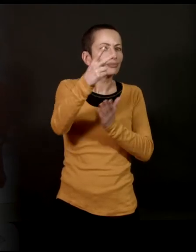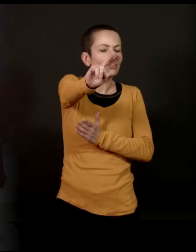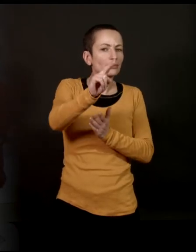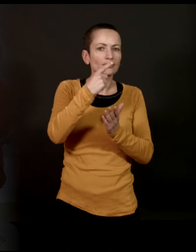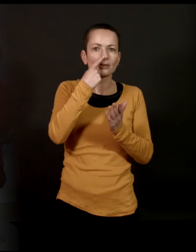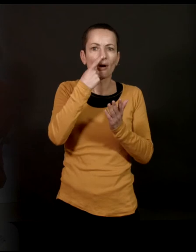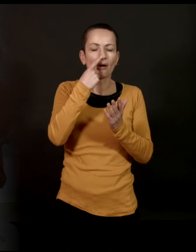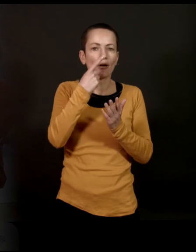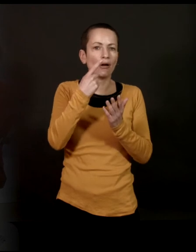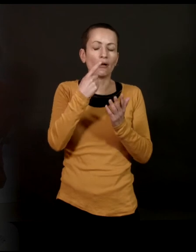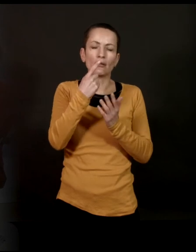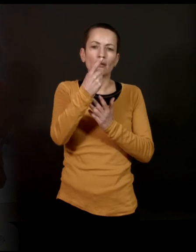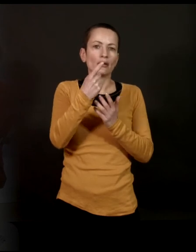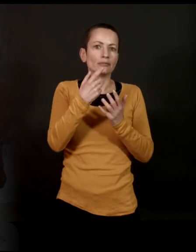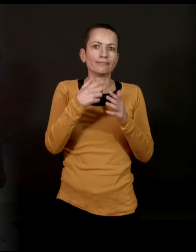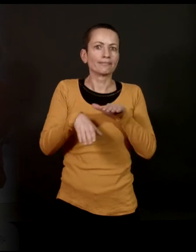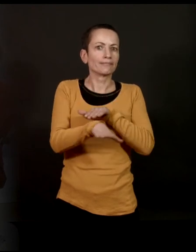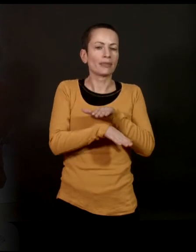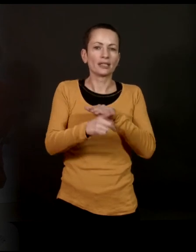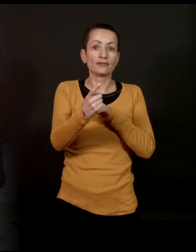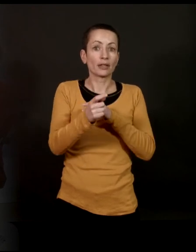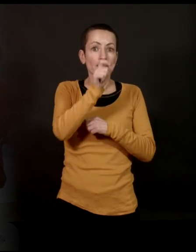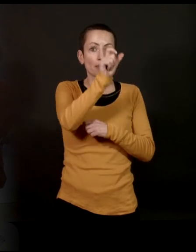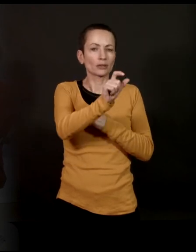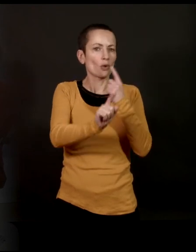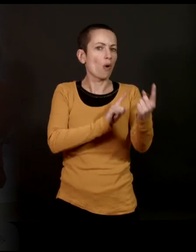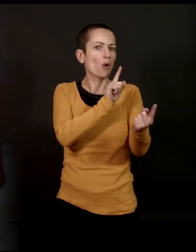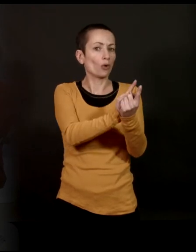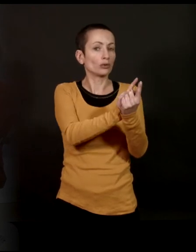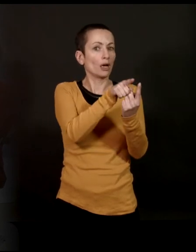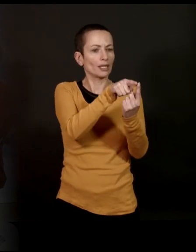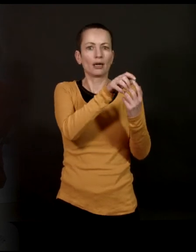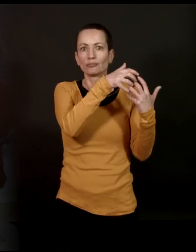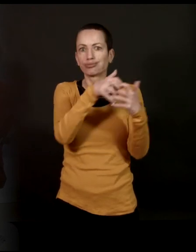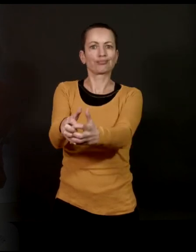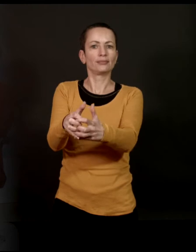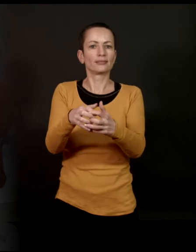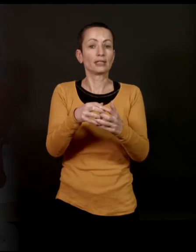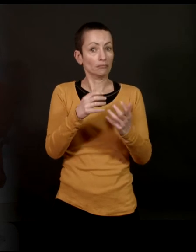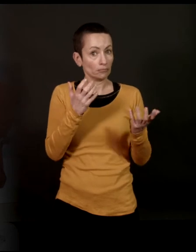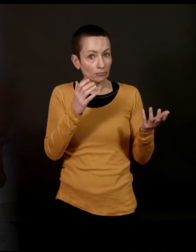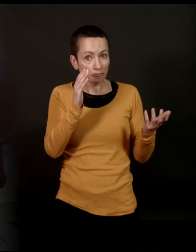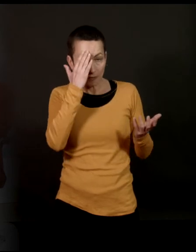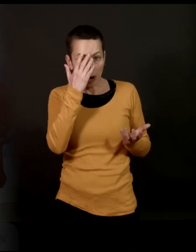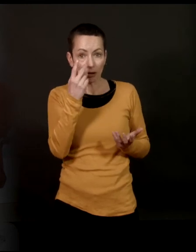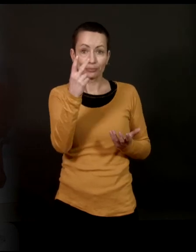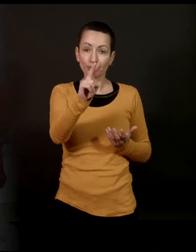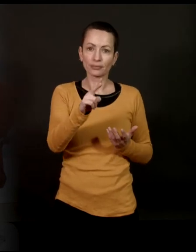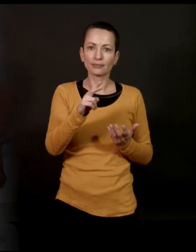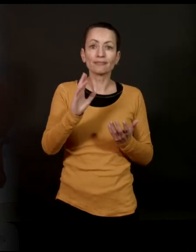l'un de vos moteurs, c'est vraiment la rencontre, les rencontres avec les gens que vous allez voir. Mais je voulais savoir si, dans votre